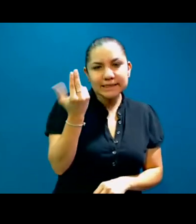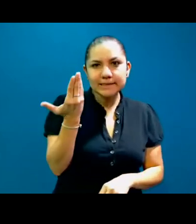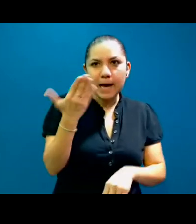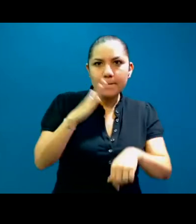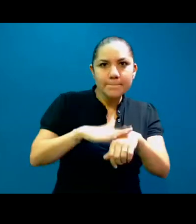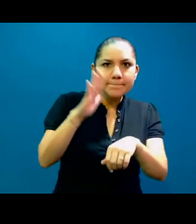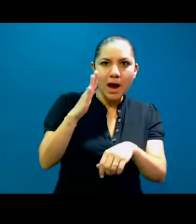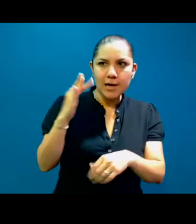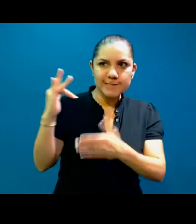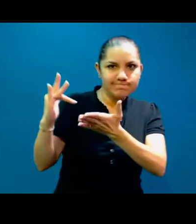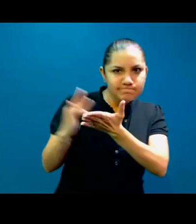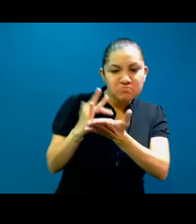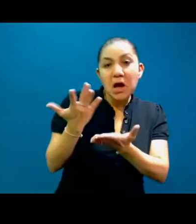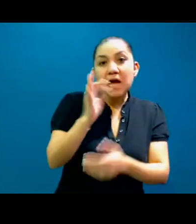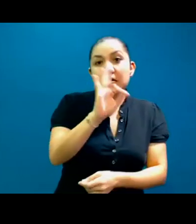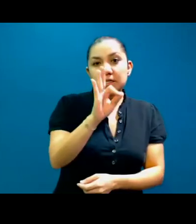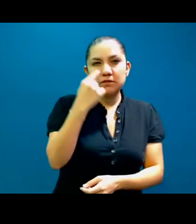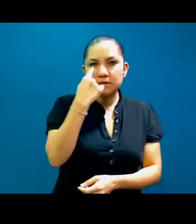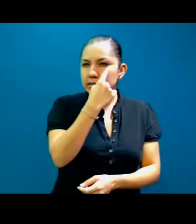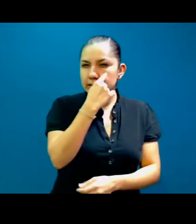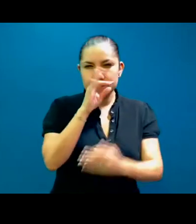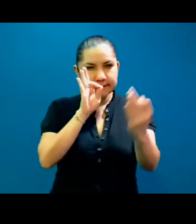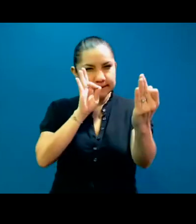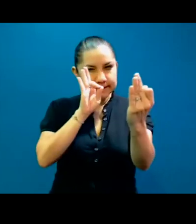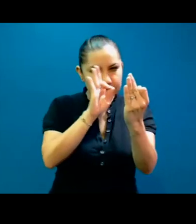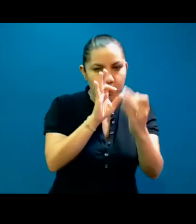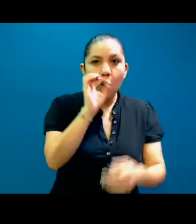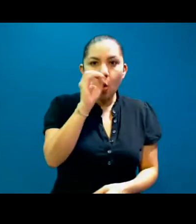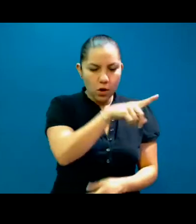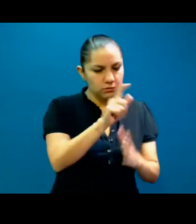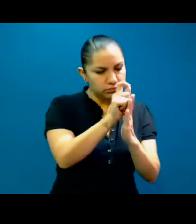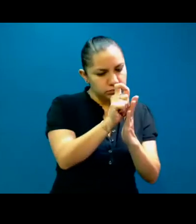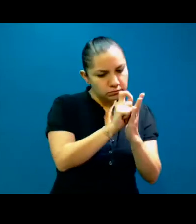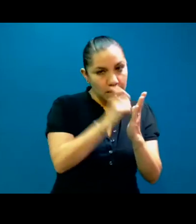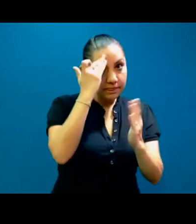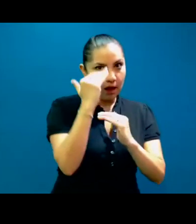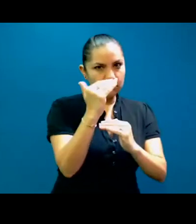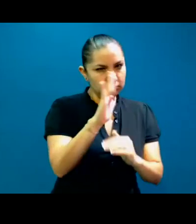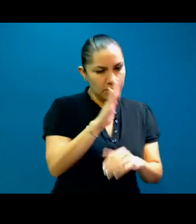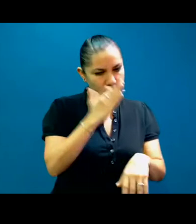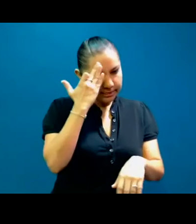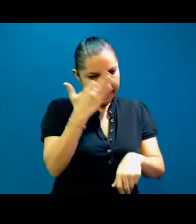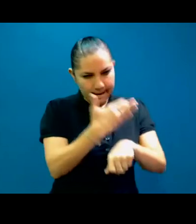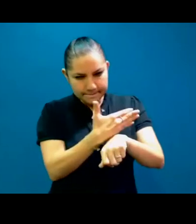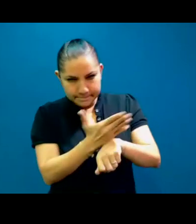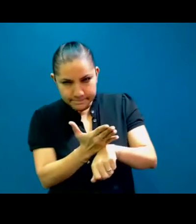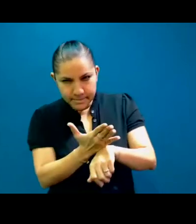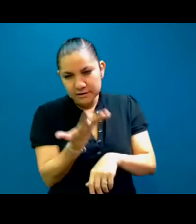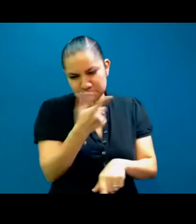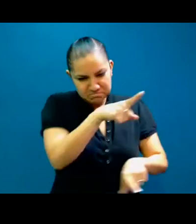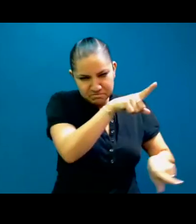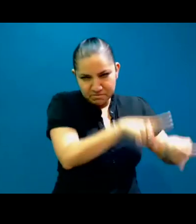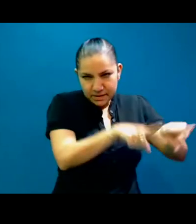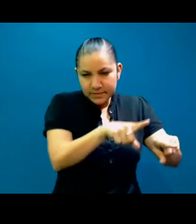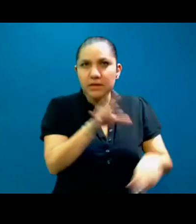cerca, de que necesitan un poquito más de tiempo para tomar ciertas pruebas. Estudiantes que quizás por A o B motivo tienen